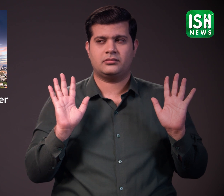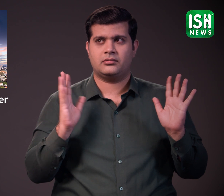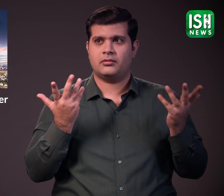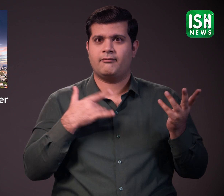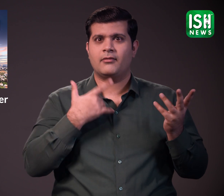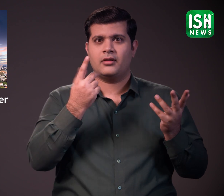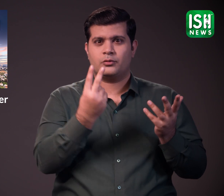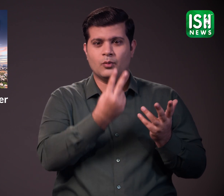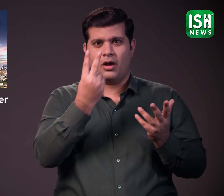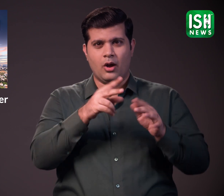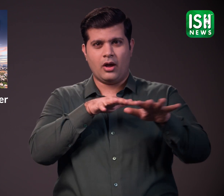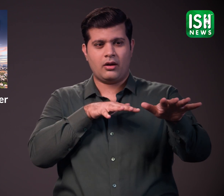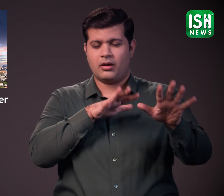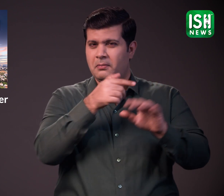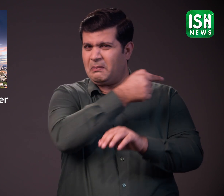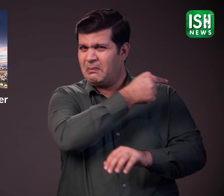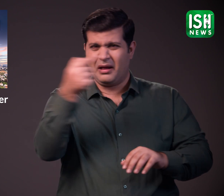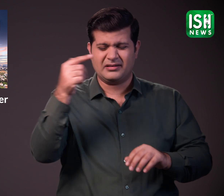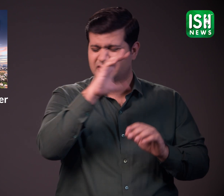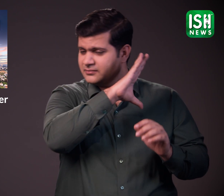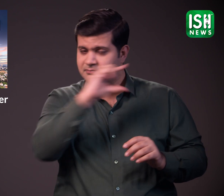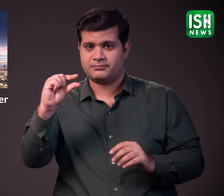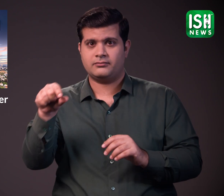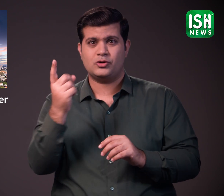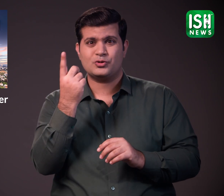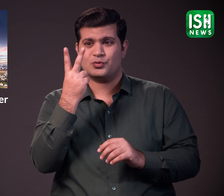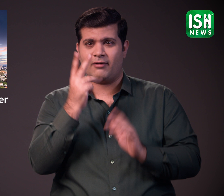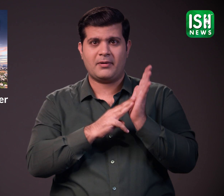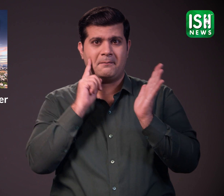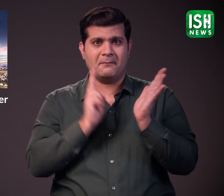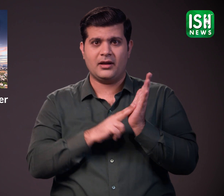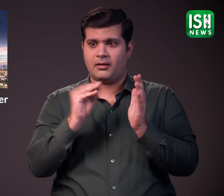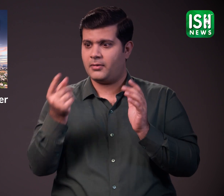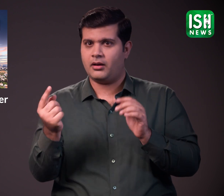कल्पिना कीजिये दो घंटे के यात्रा 12 मिनिट की हेलिकॉप्टर की सवारी में बदल जाएगी